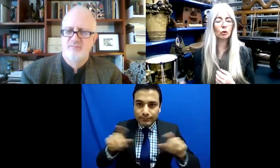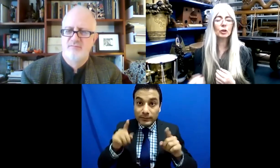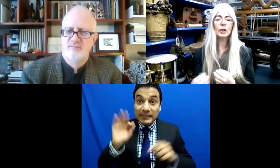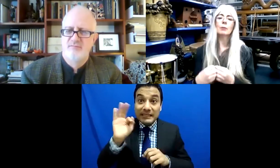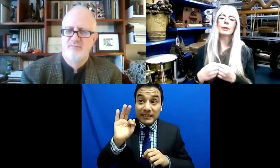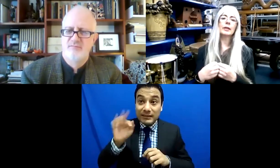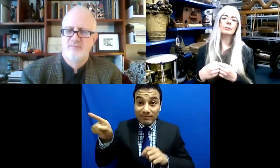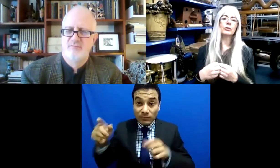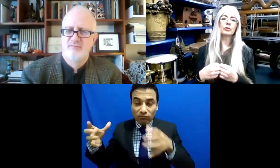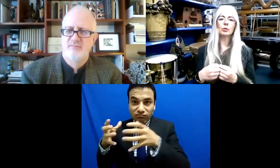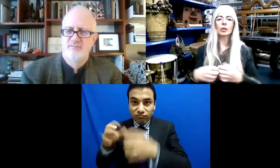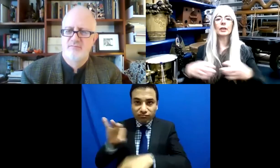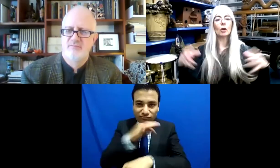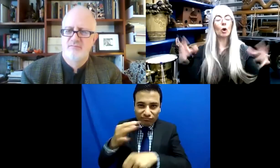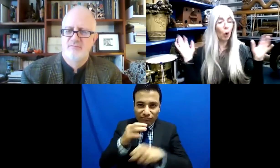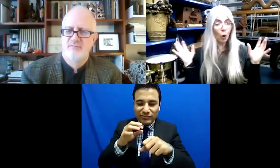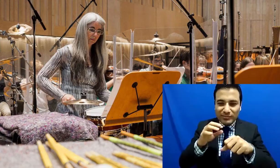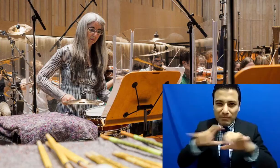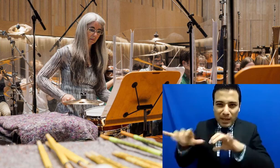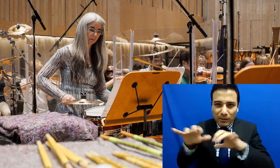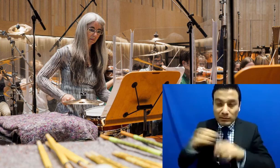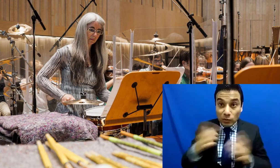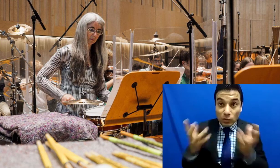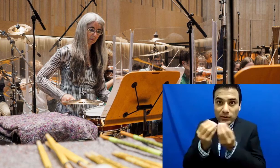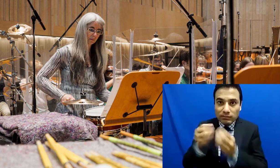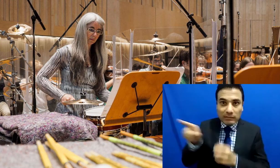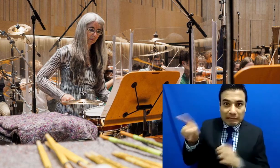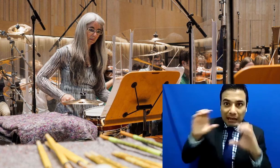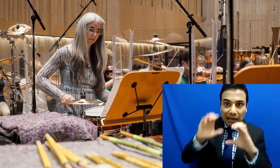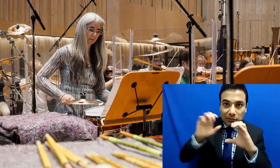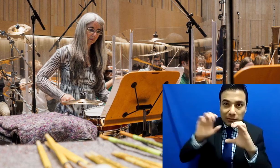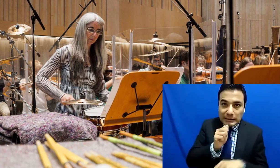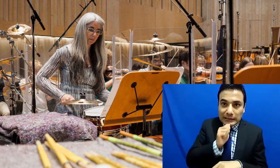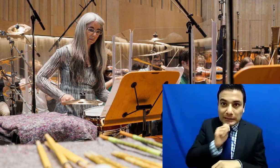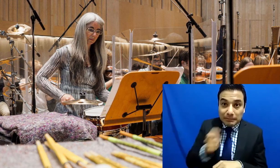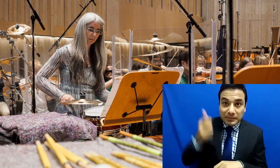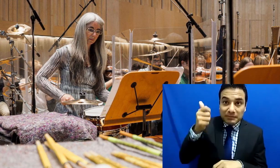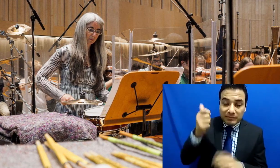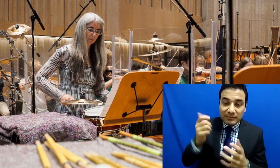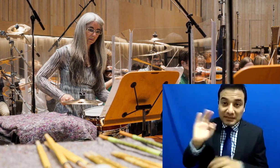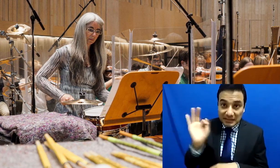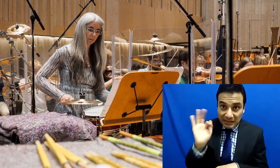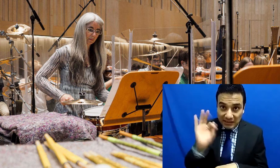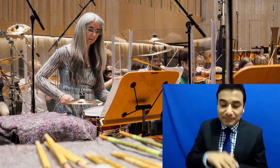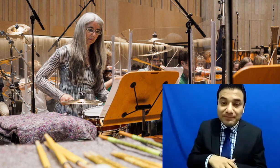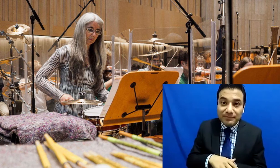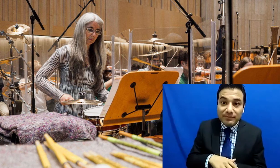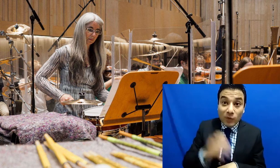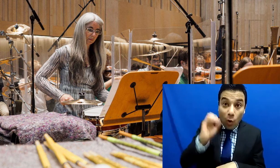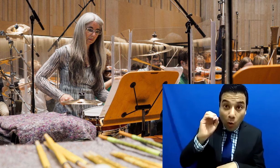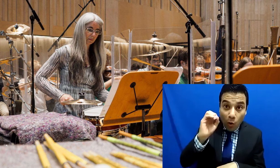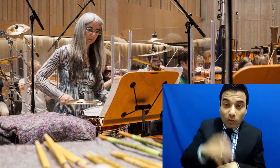vez nunca la ha tocado antes. He tocado una pieza en